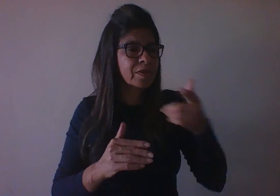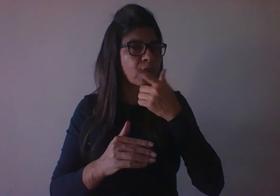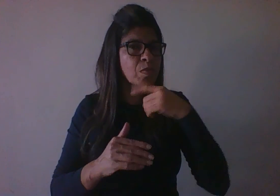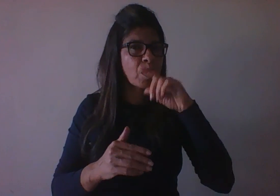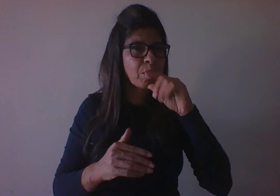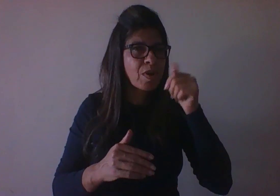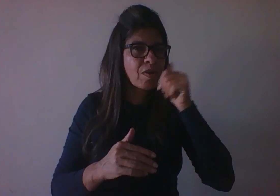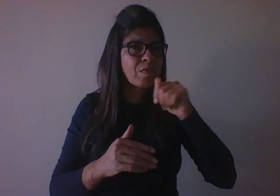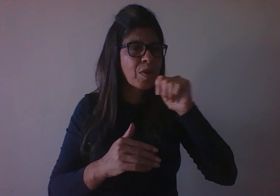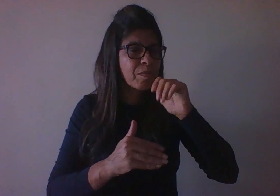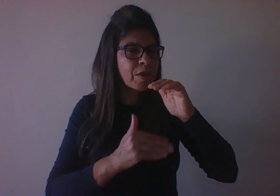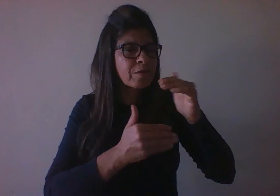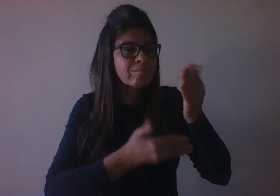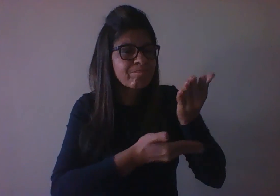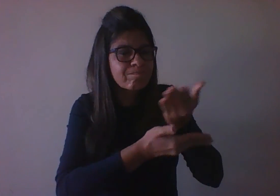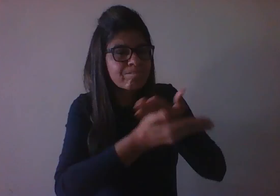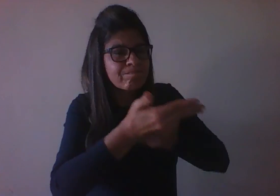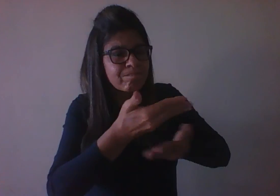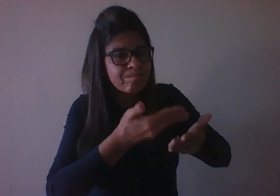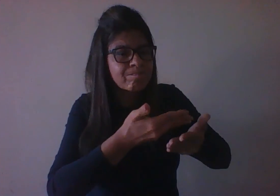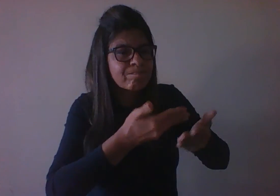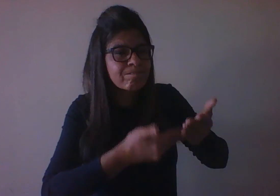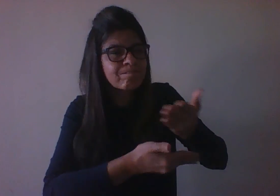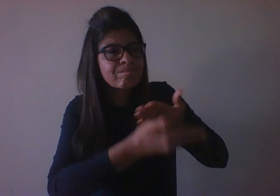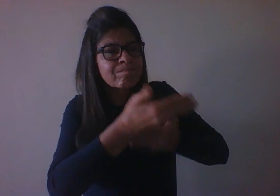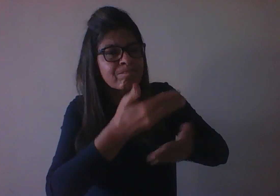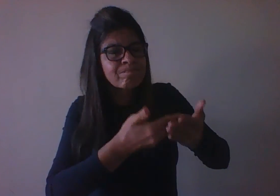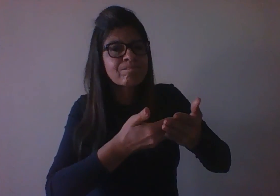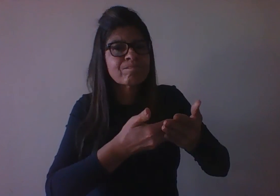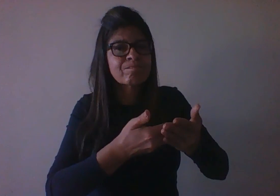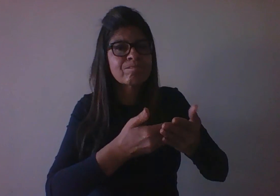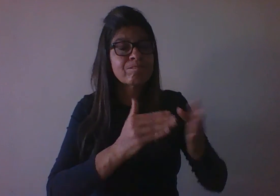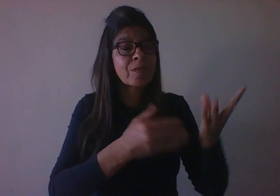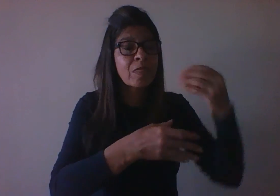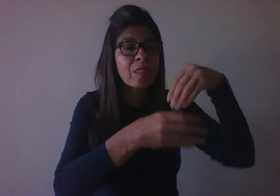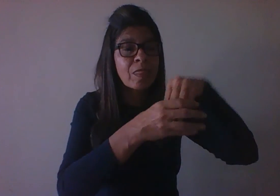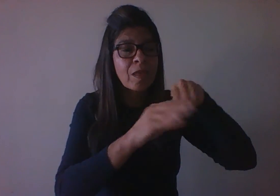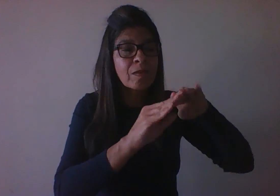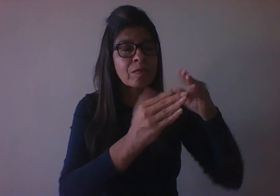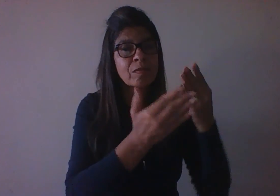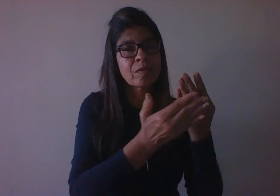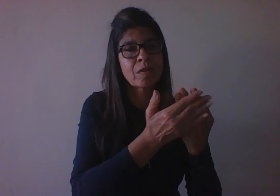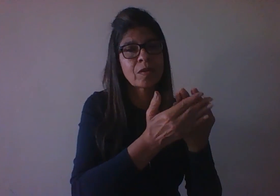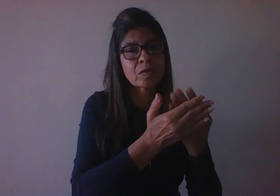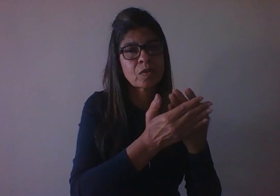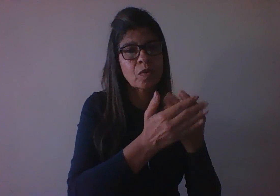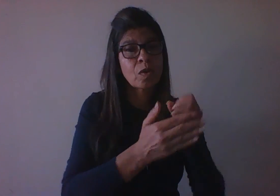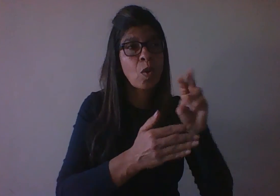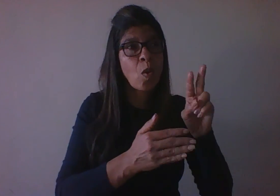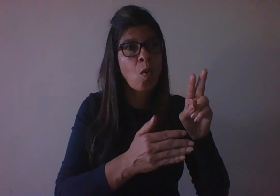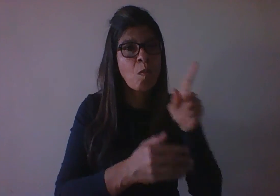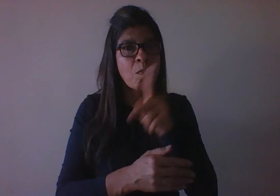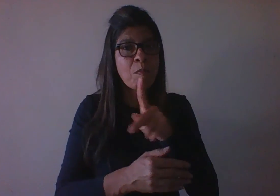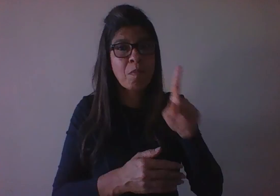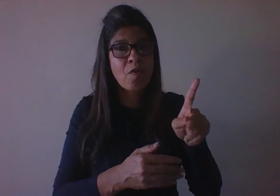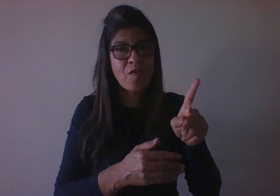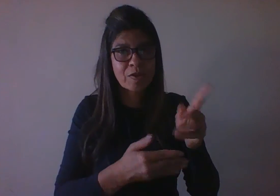próximo, a vizinhança, com os pares na escola e com os professores, hoje ela se torna uma criança que é cidadã do mundo.